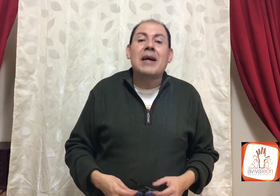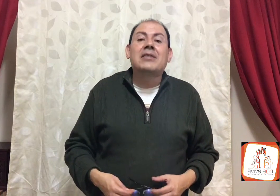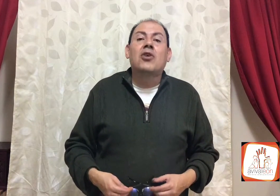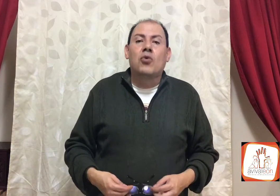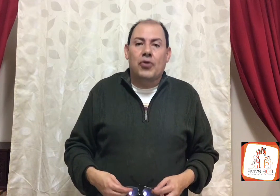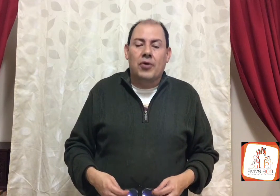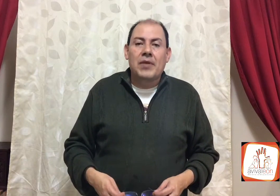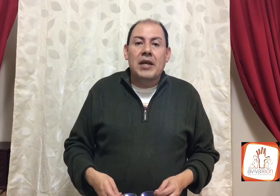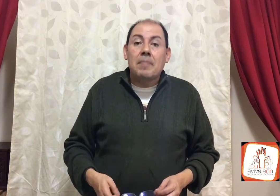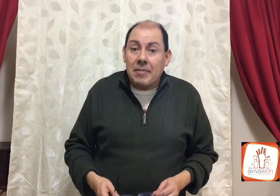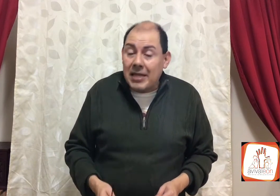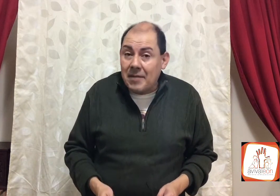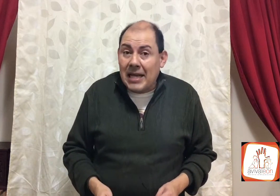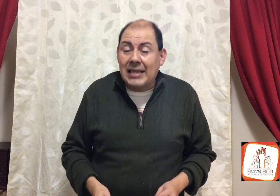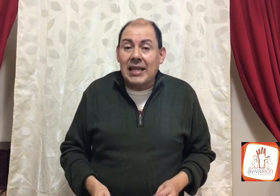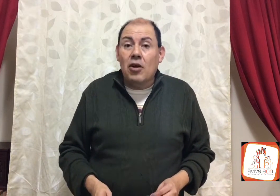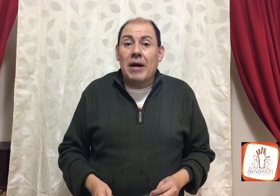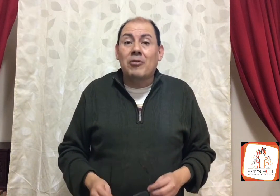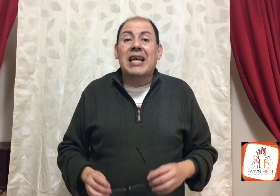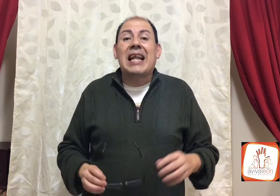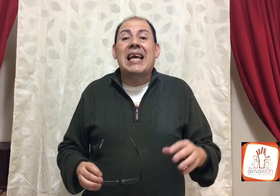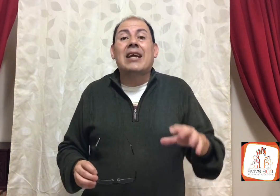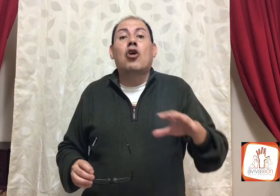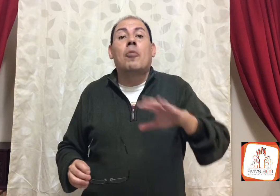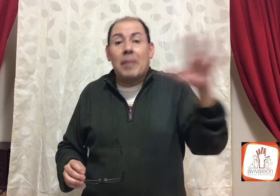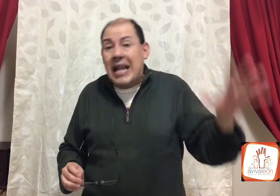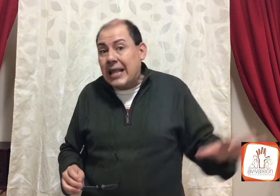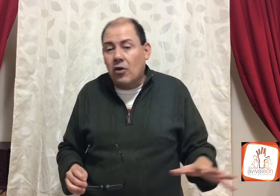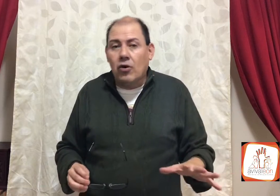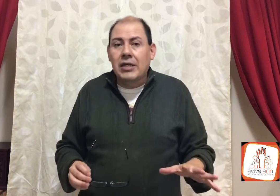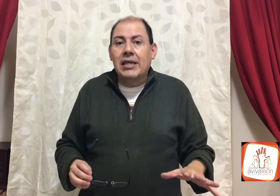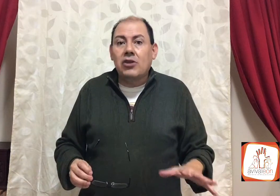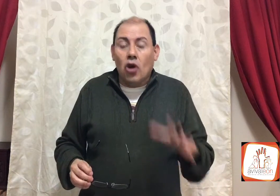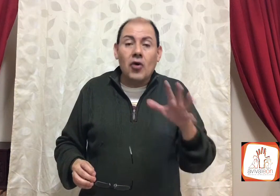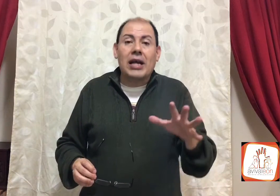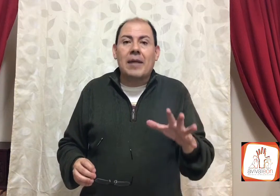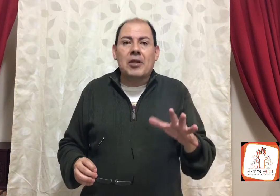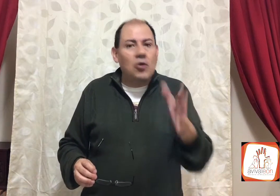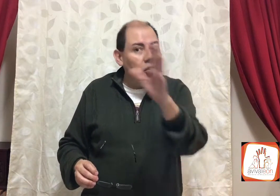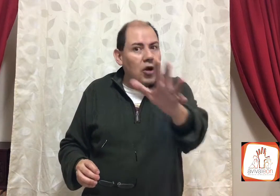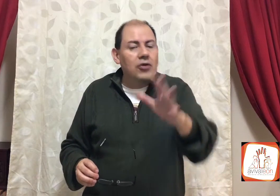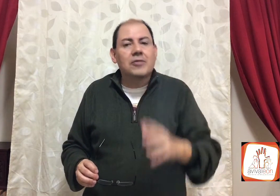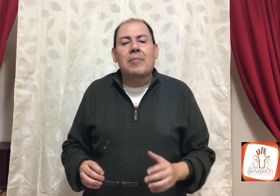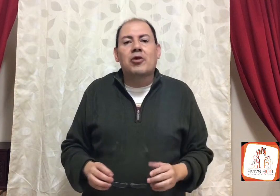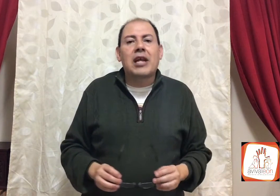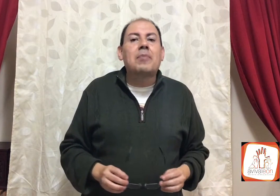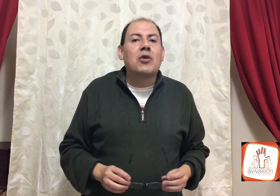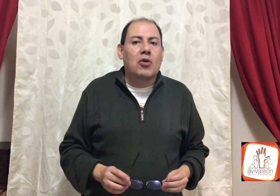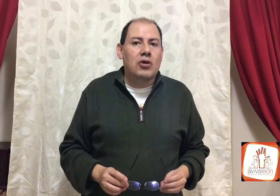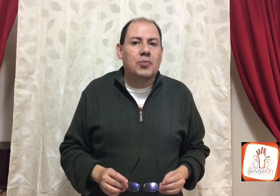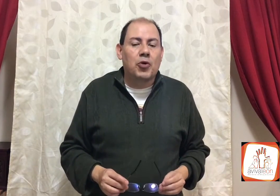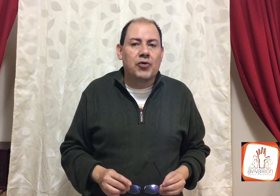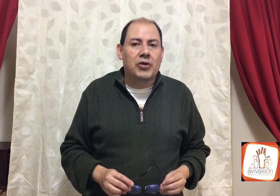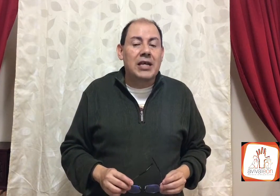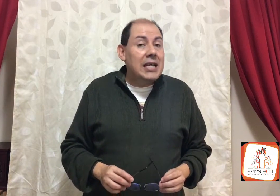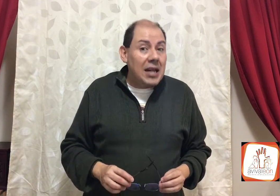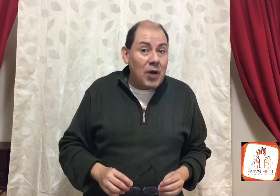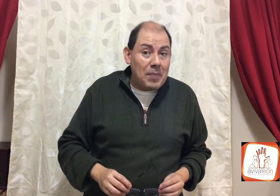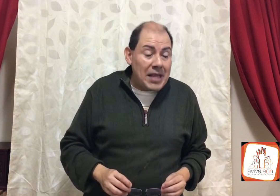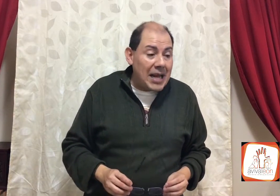verso 1. Permíteme que lo vamos a leer completo, todo el capítulo y luego nos vamos rápido con los puntos. Y le voy a pedir a